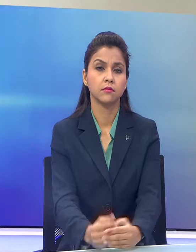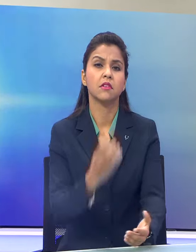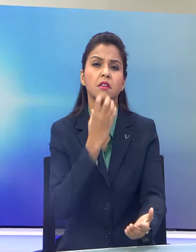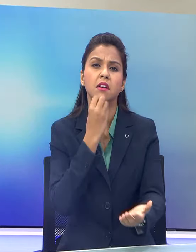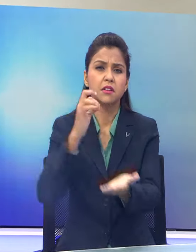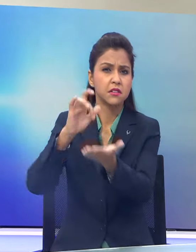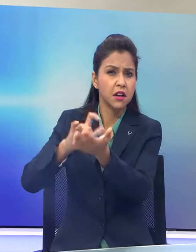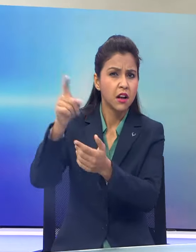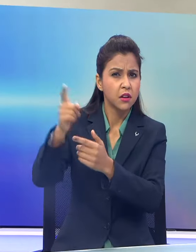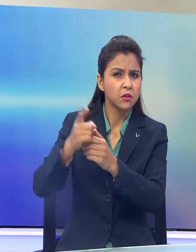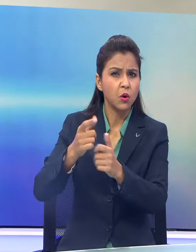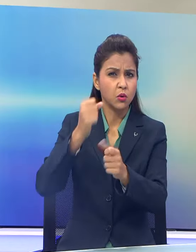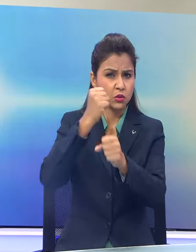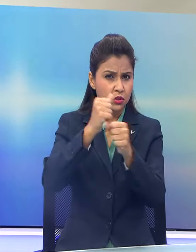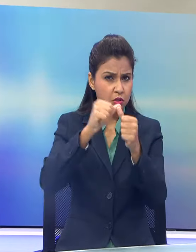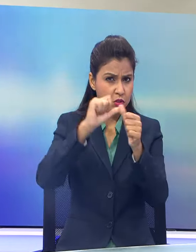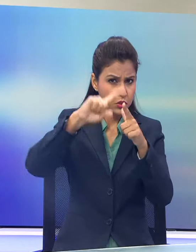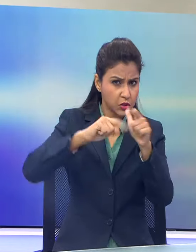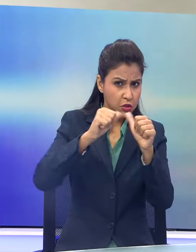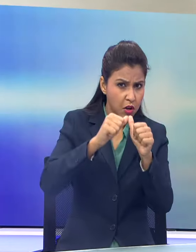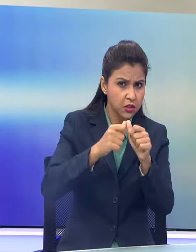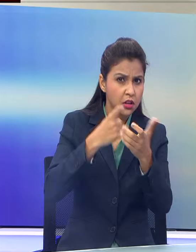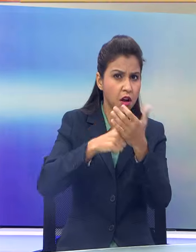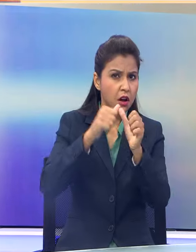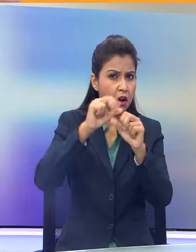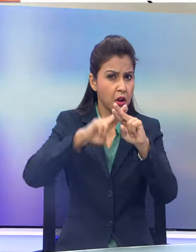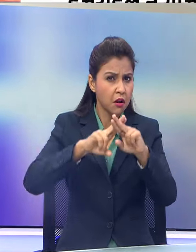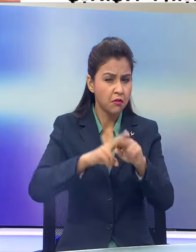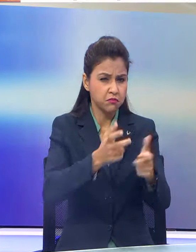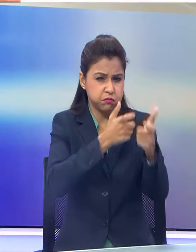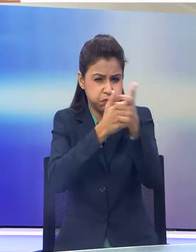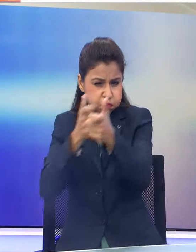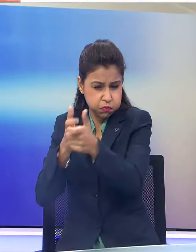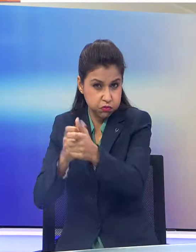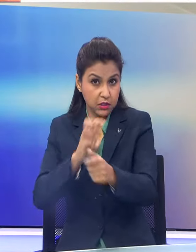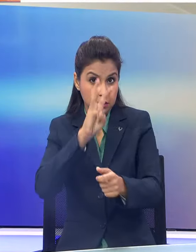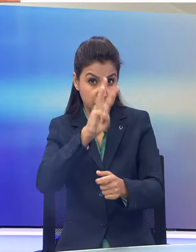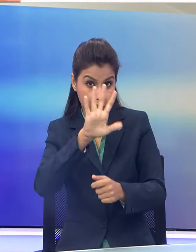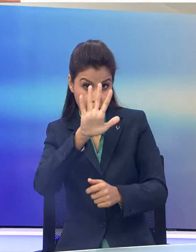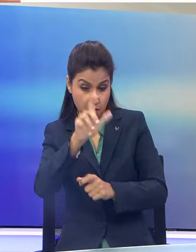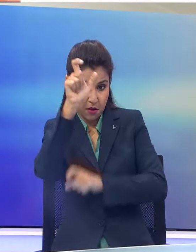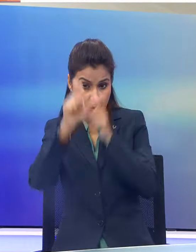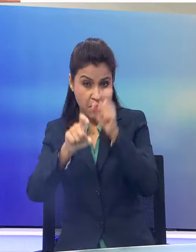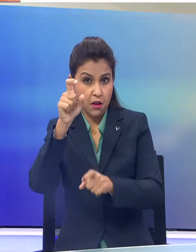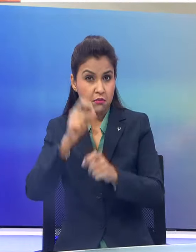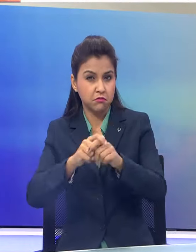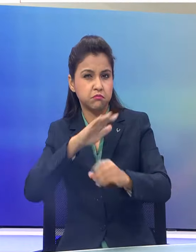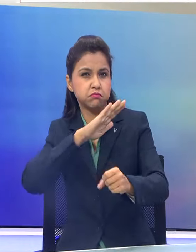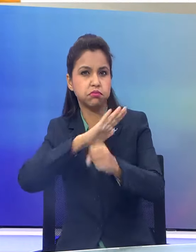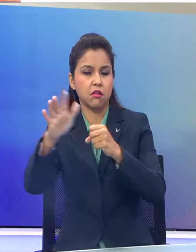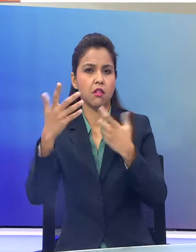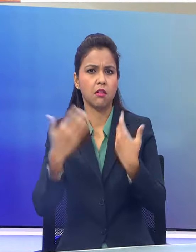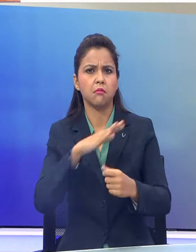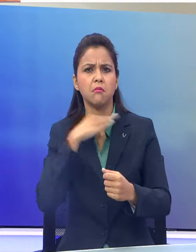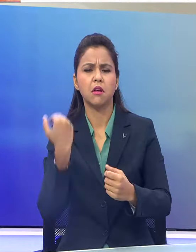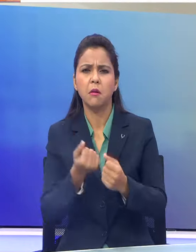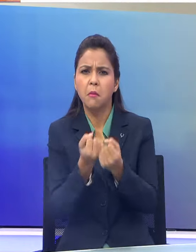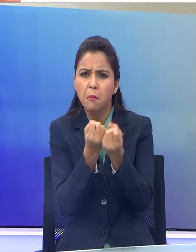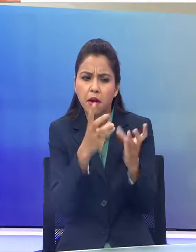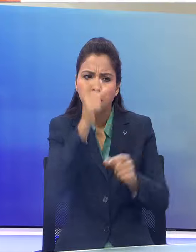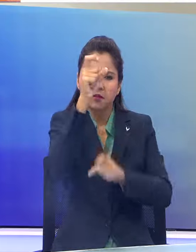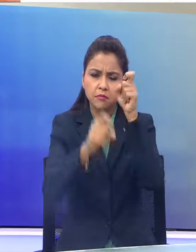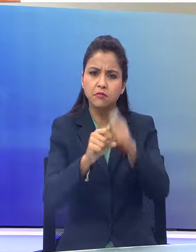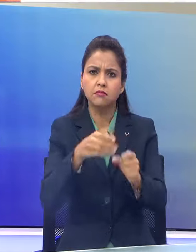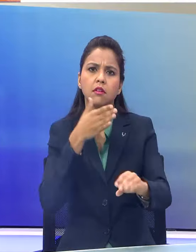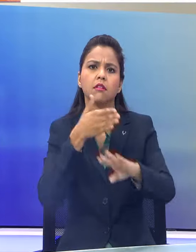इस्राइल की ओर से गाजा के रफाह में की गई एर स्ट्राइक में कम से कम 35 फलिस्तिनी लोग मारे गए और कई लोग खायल हो